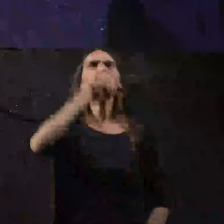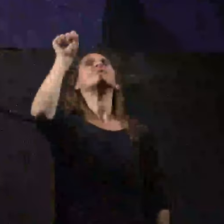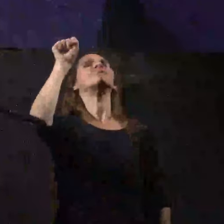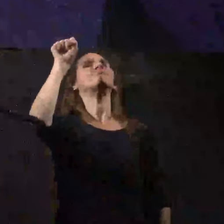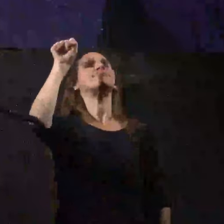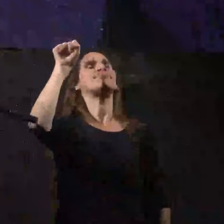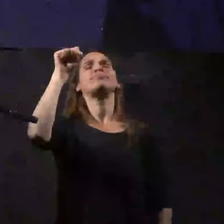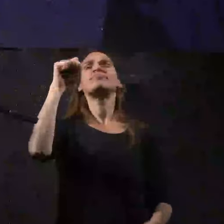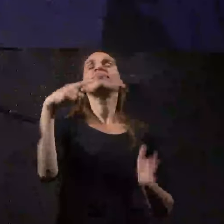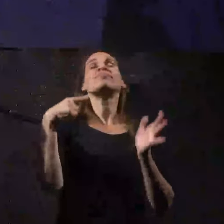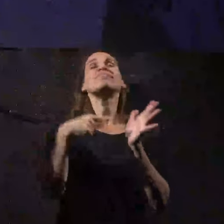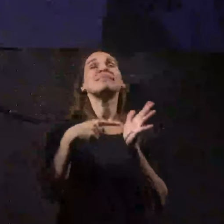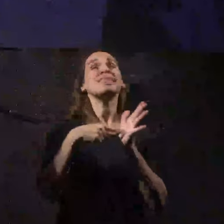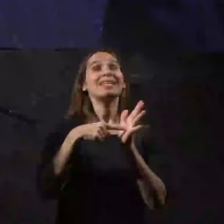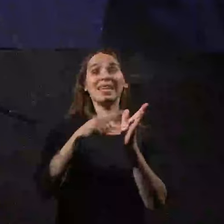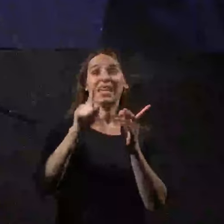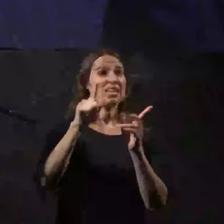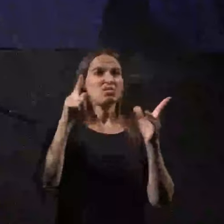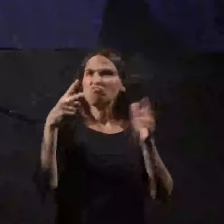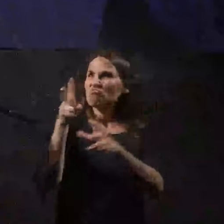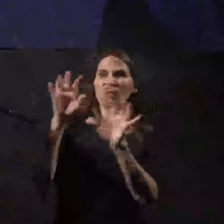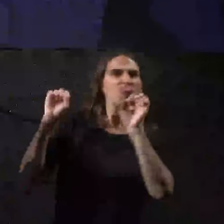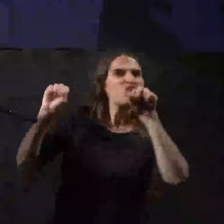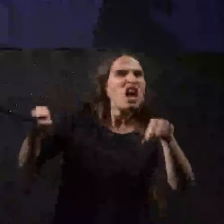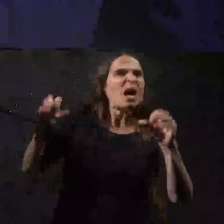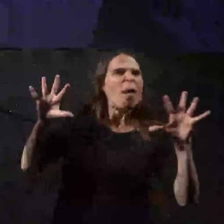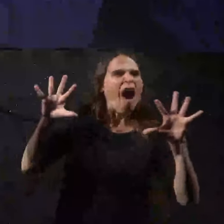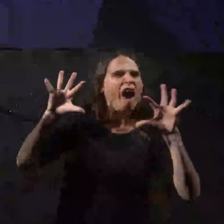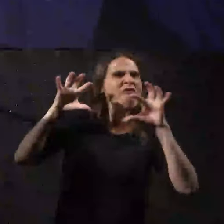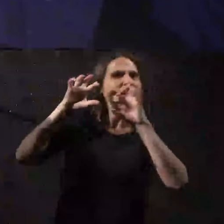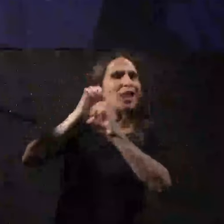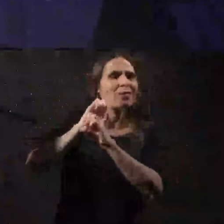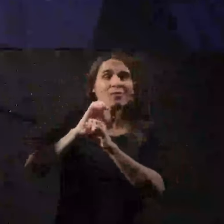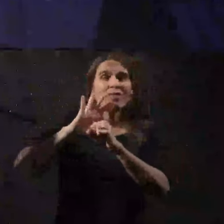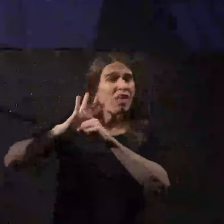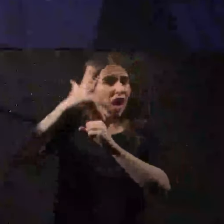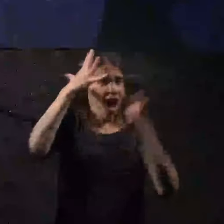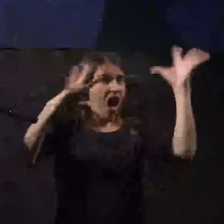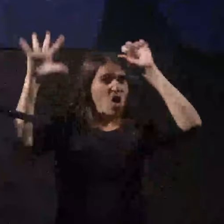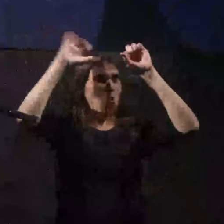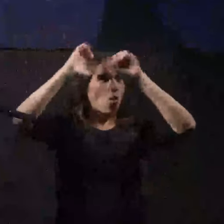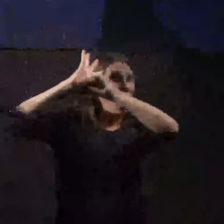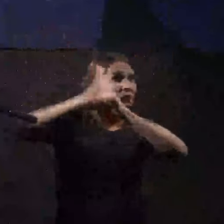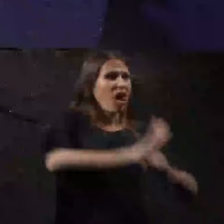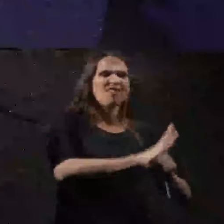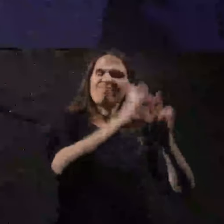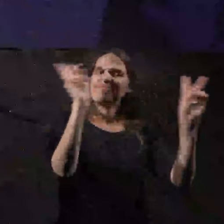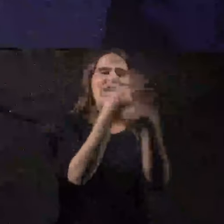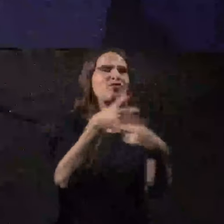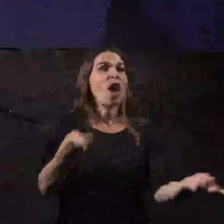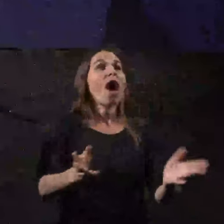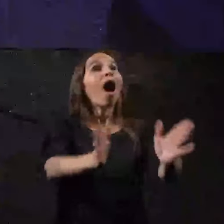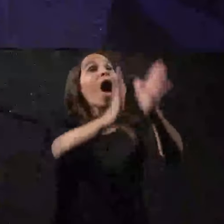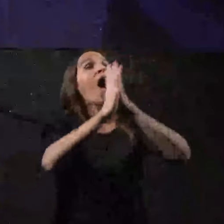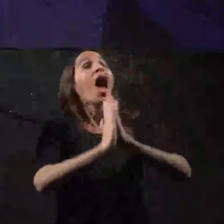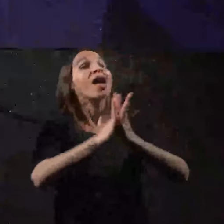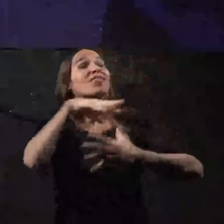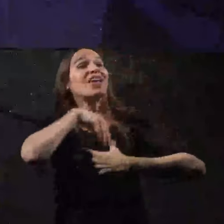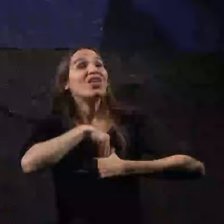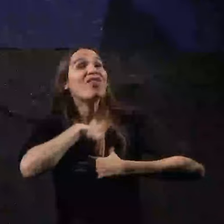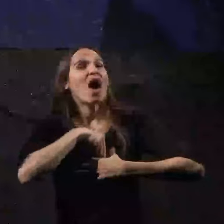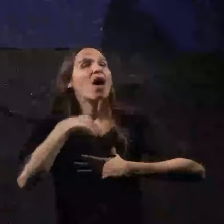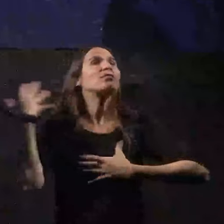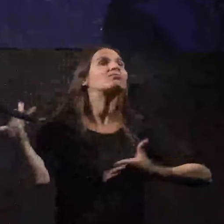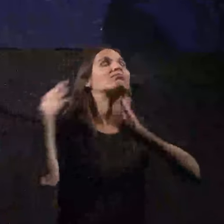כי משטרים אפילים לא יכולים לדקי רעיונות והתקווה התקווה היא בת